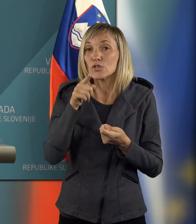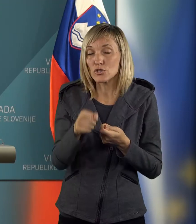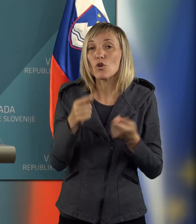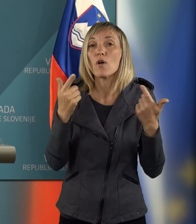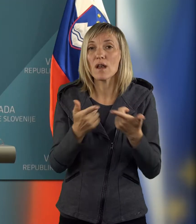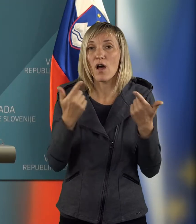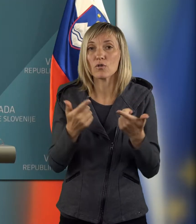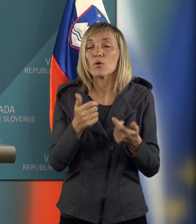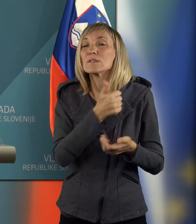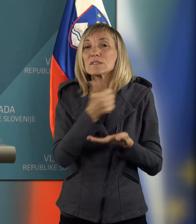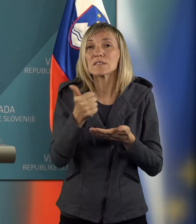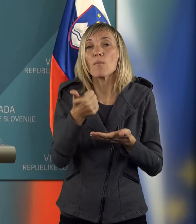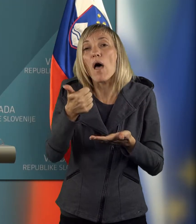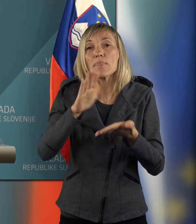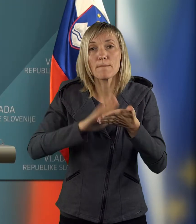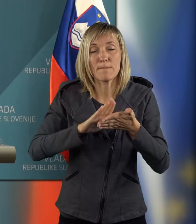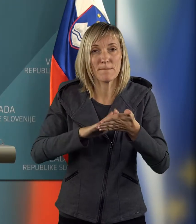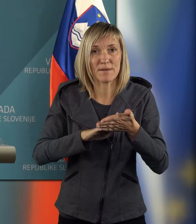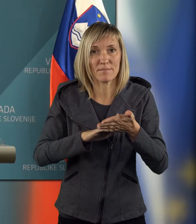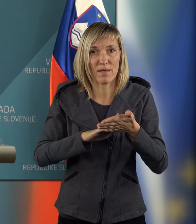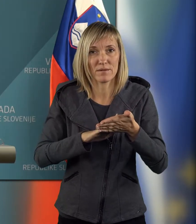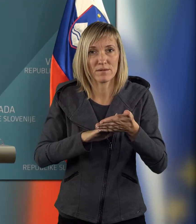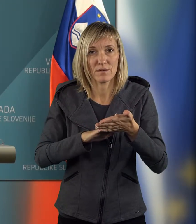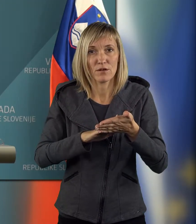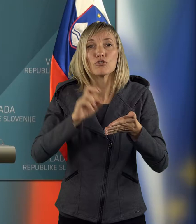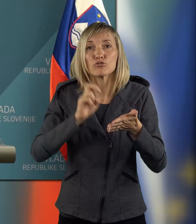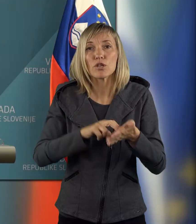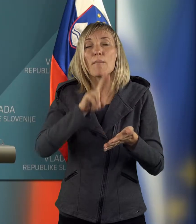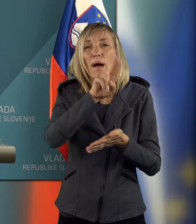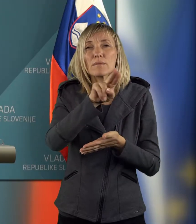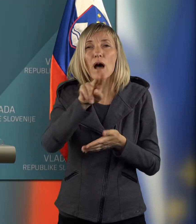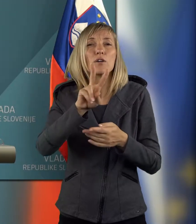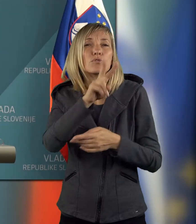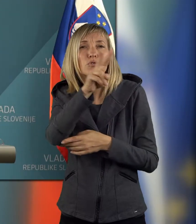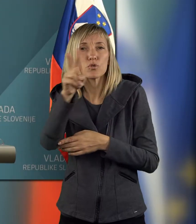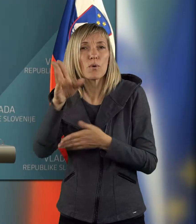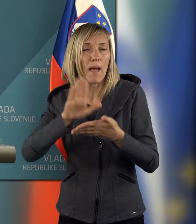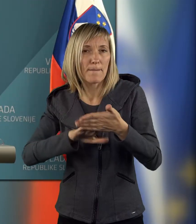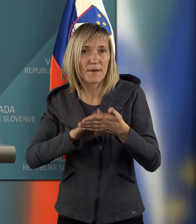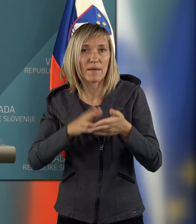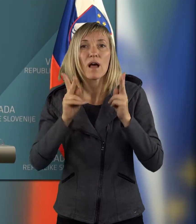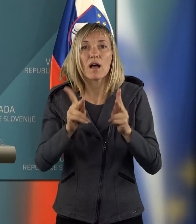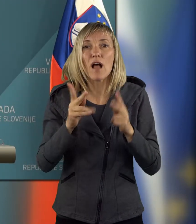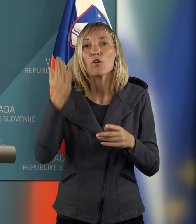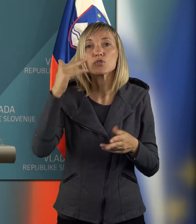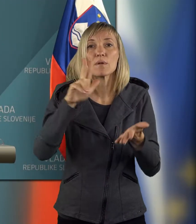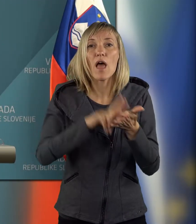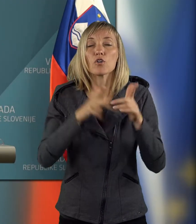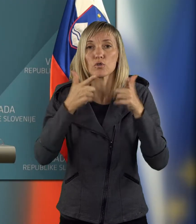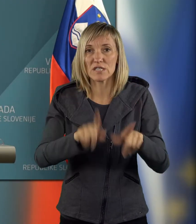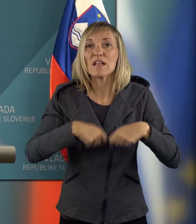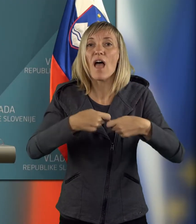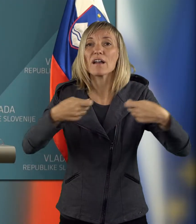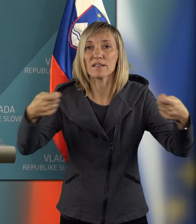lahko samo edno od primerov, so pa tudi še mnogi drugi, kako so bile koncesije